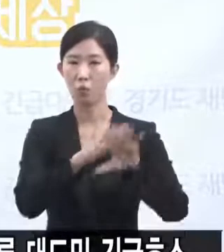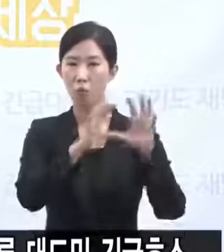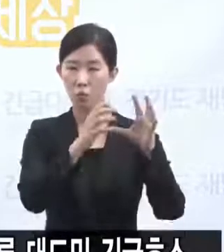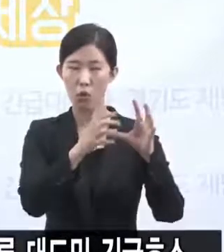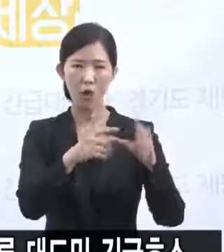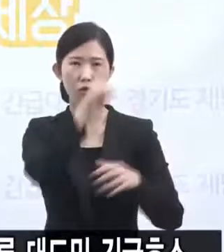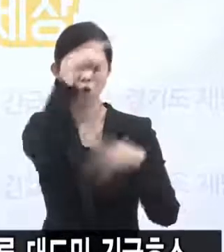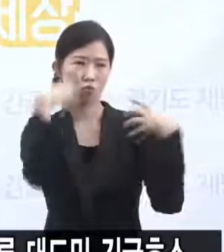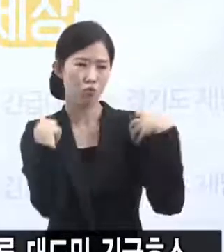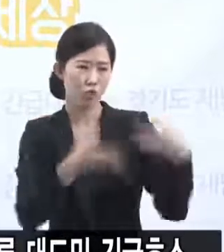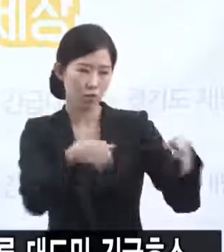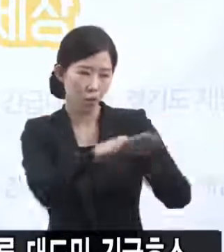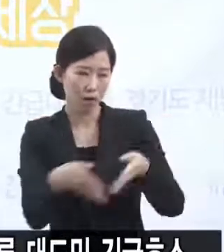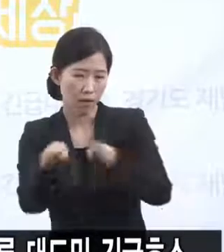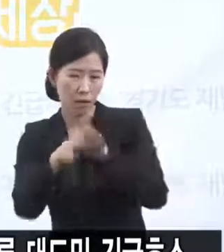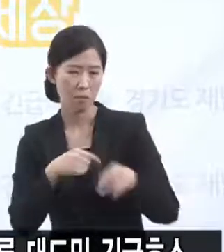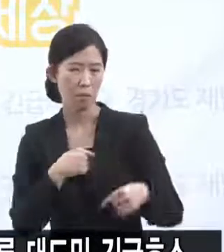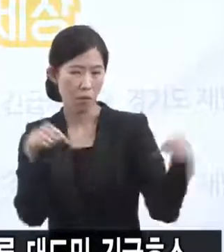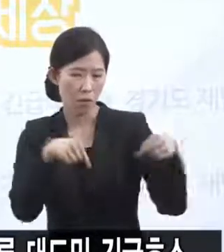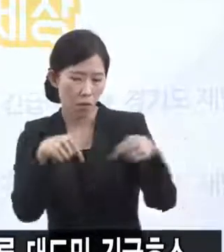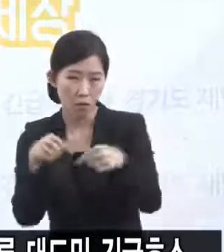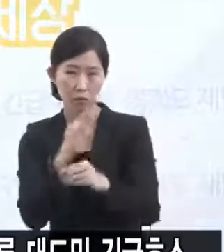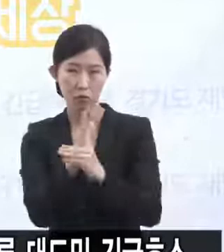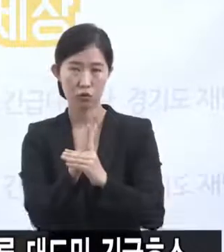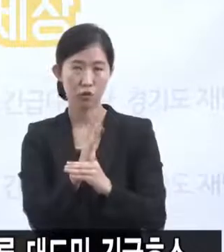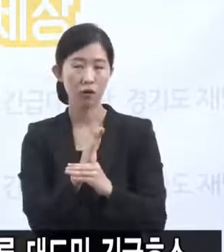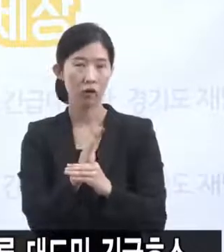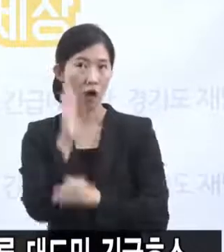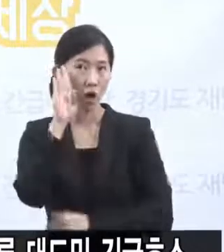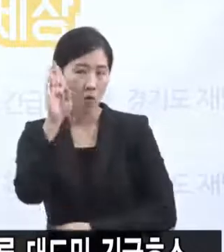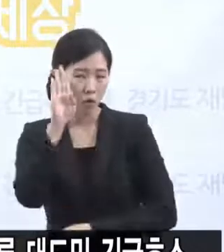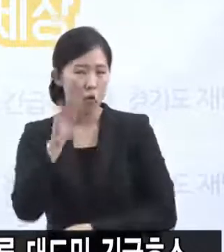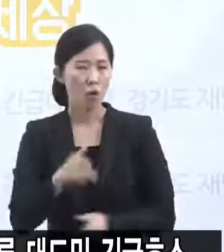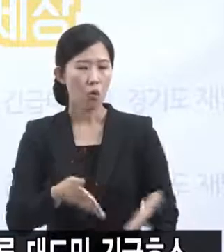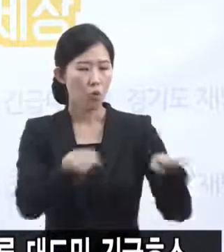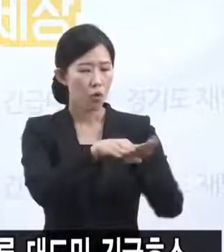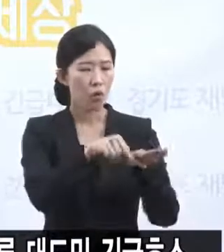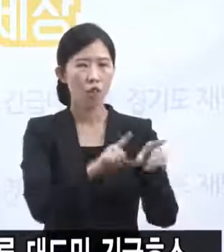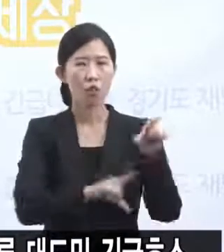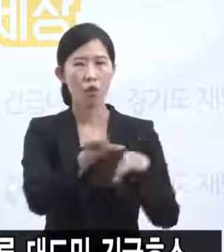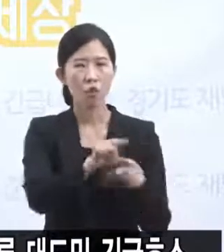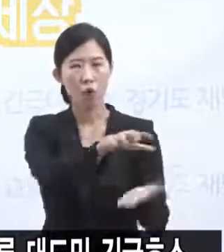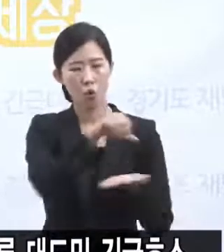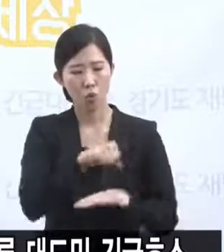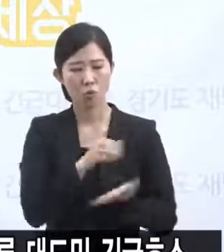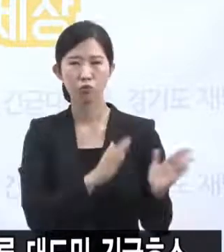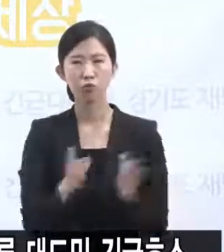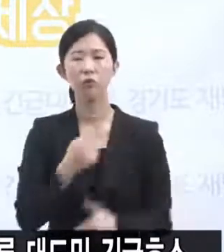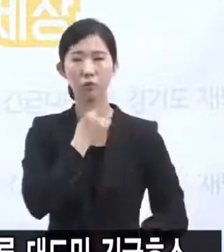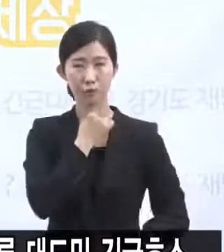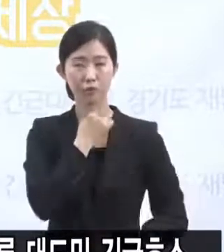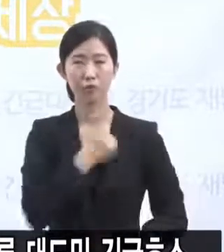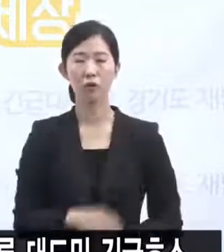주시고 계십니다. 그래서 그 부분들을 통해서 적극적으로 협의하여서 빠른 시간 내에 장소를 확보하려고 하는 것이고 이제 장소 확보되면 그 다음은